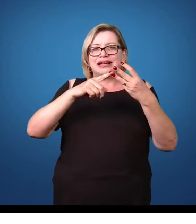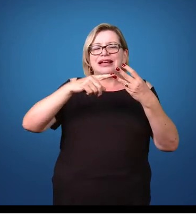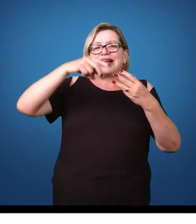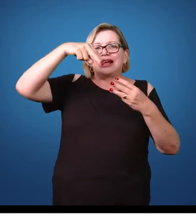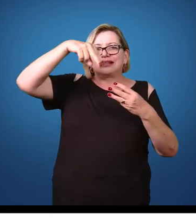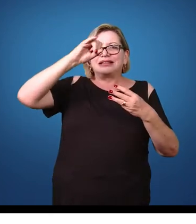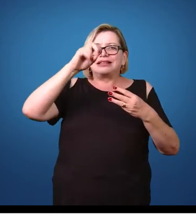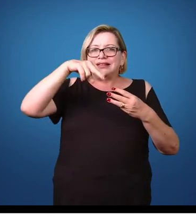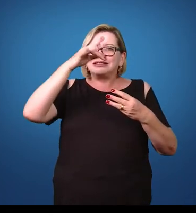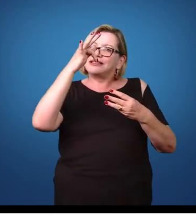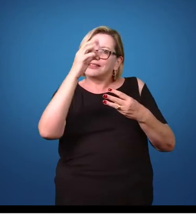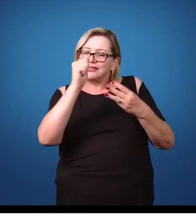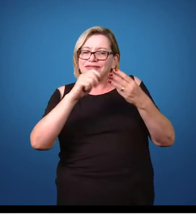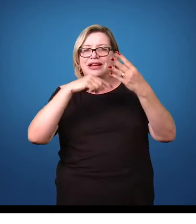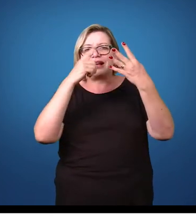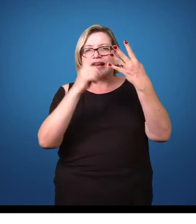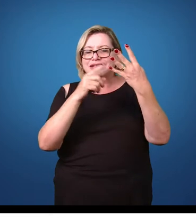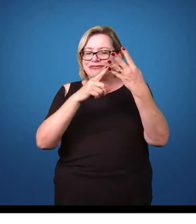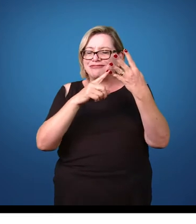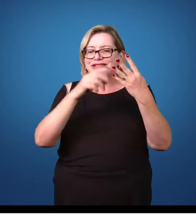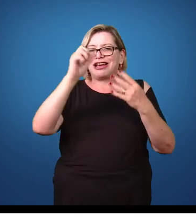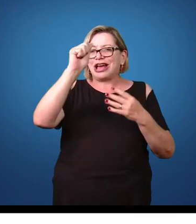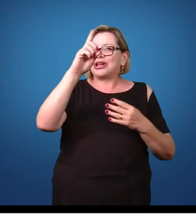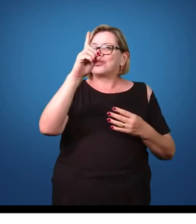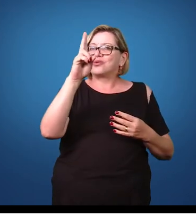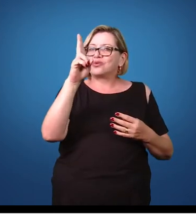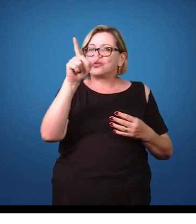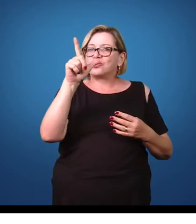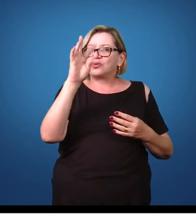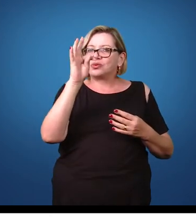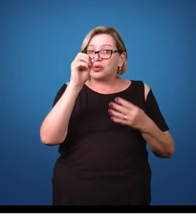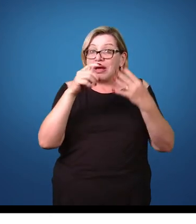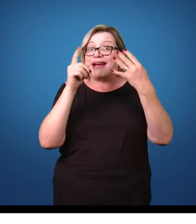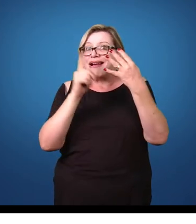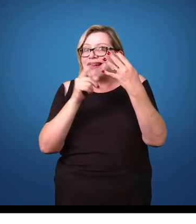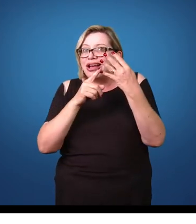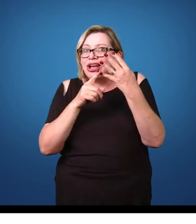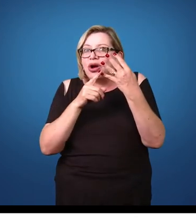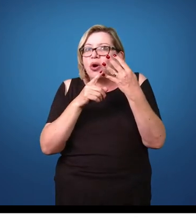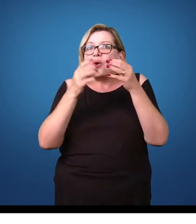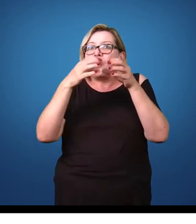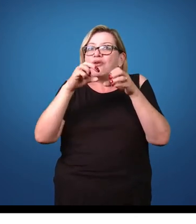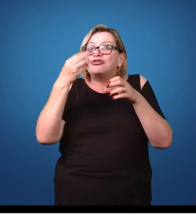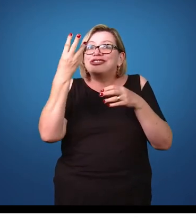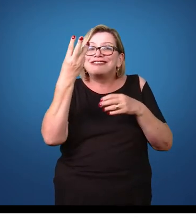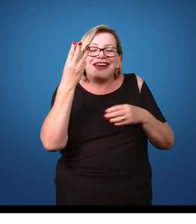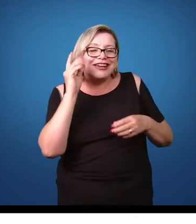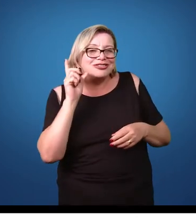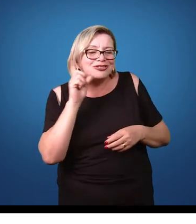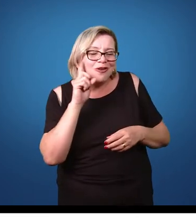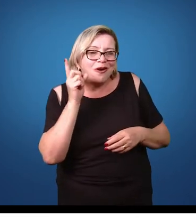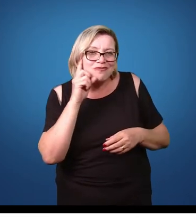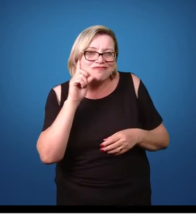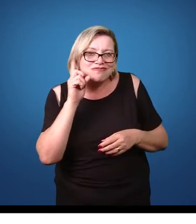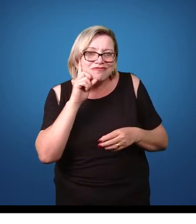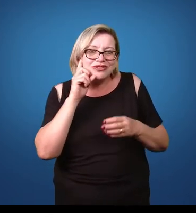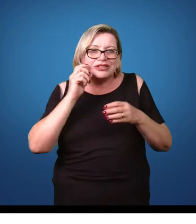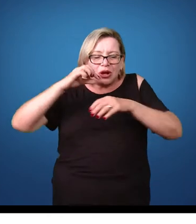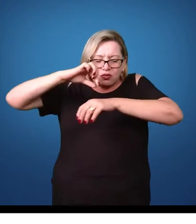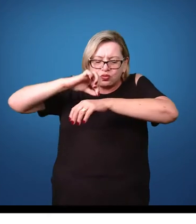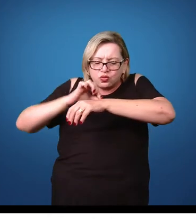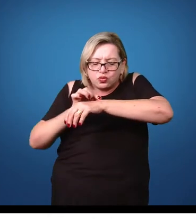Quando adulto, as fêmeas, elas podem botar de dois a três ovos por dia nesses túneis comentados